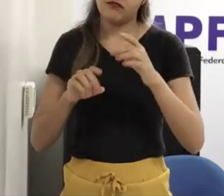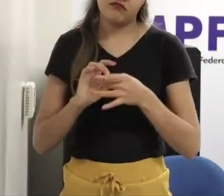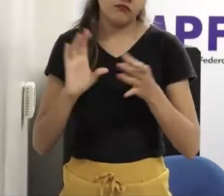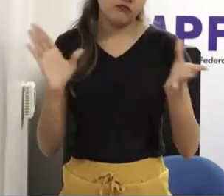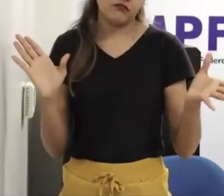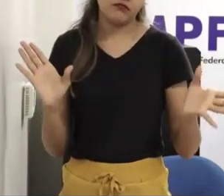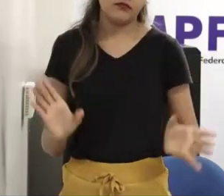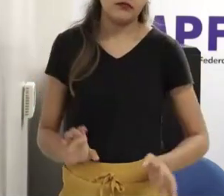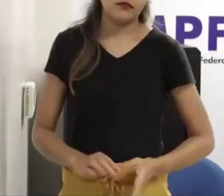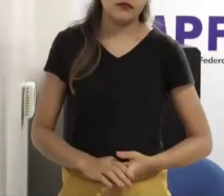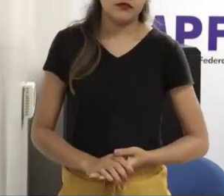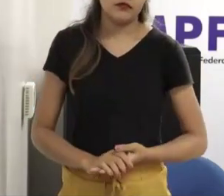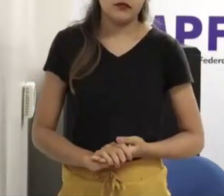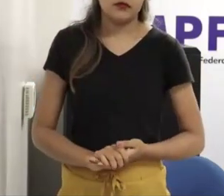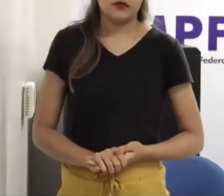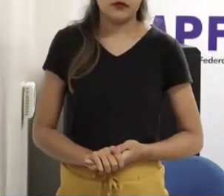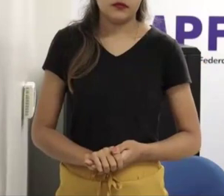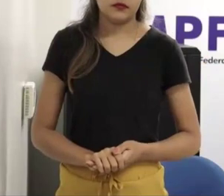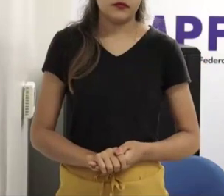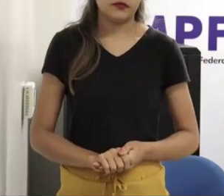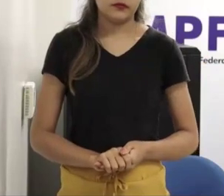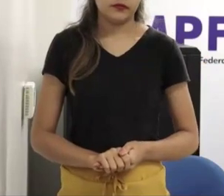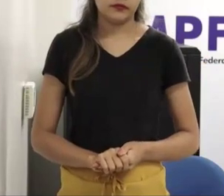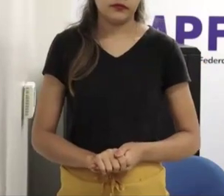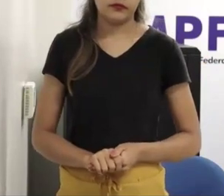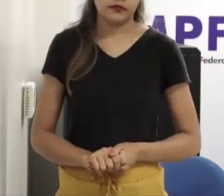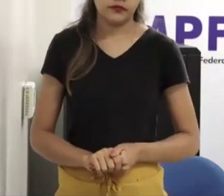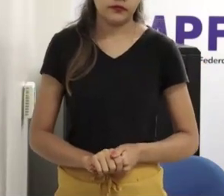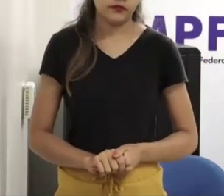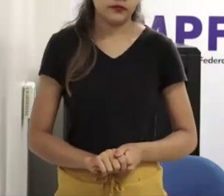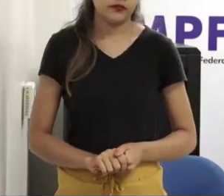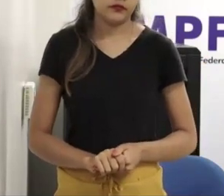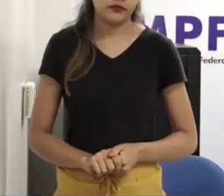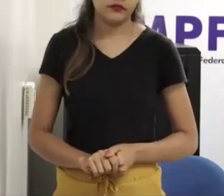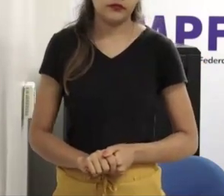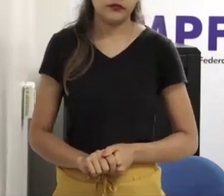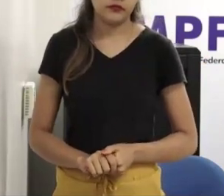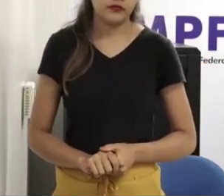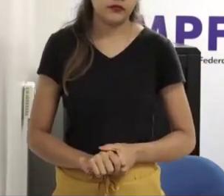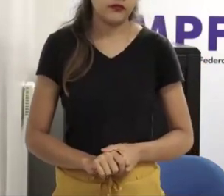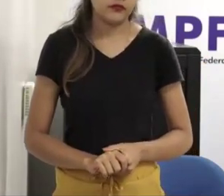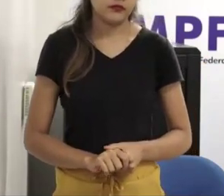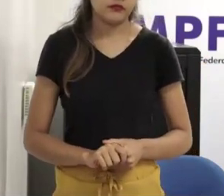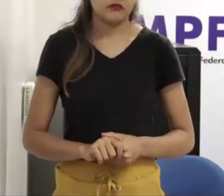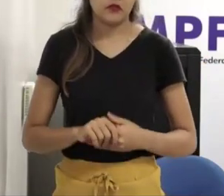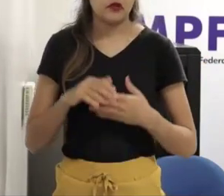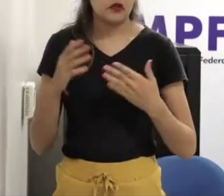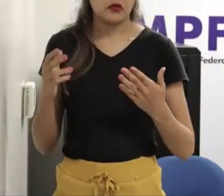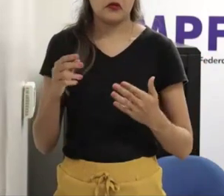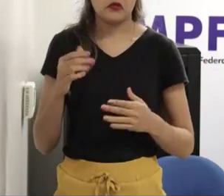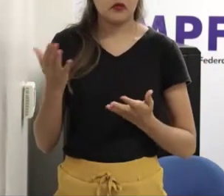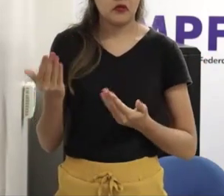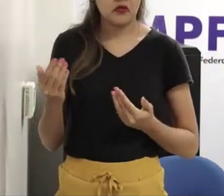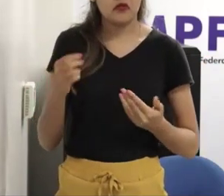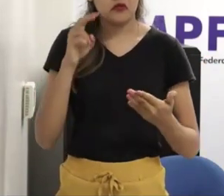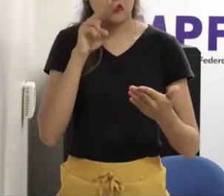que é borrado de fetichismos, tatatatata, é naquilo que o jovem vai se inspirando, já que não